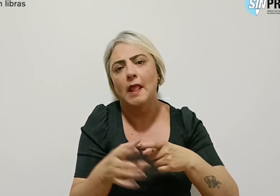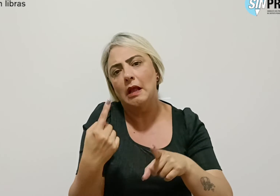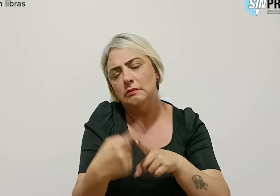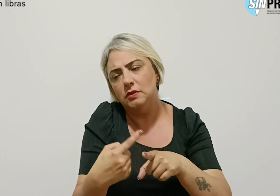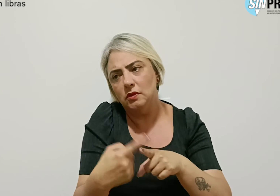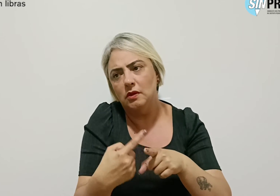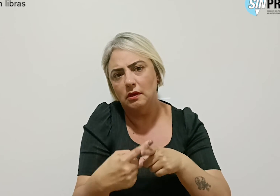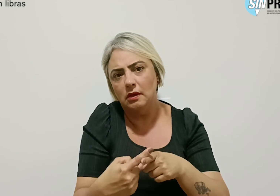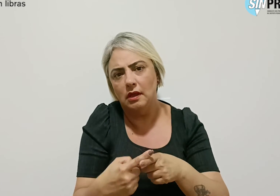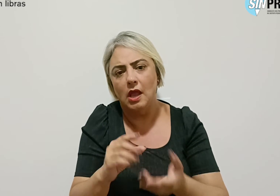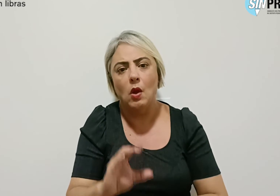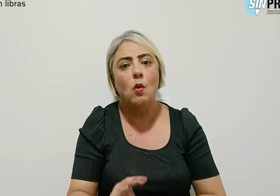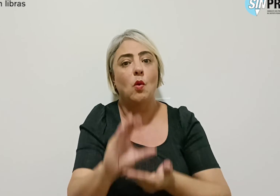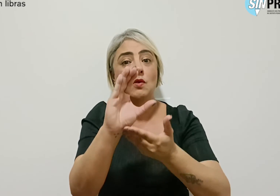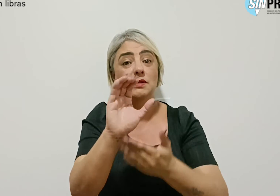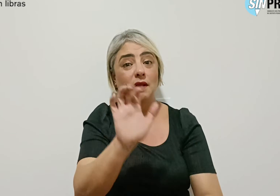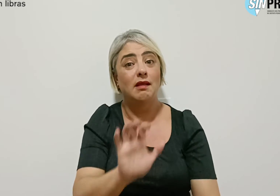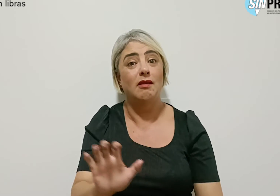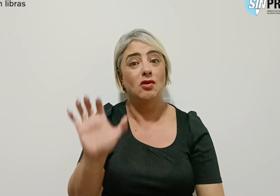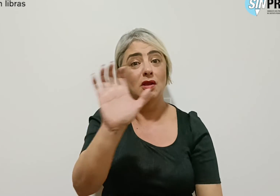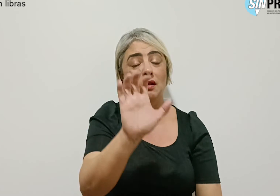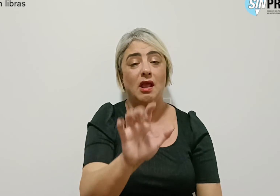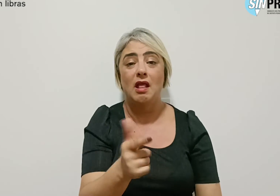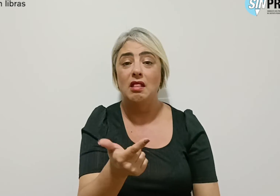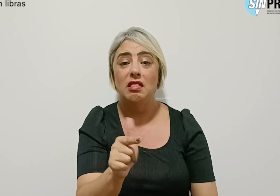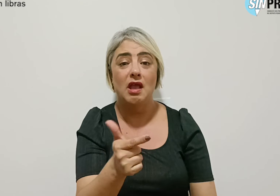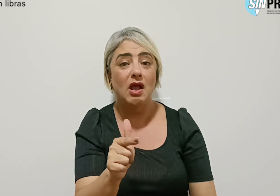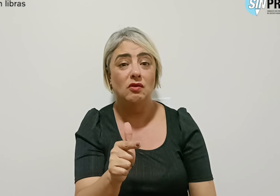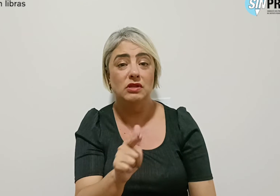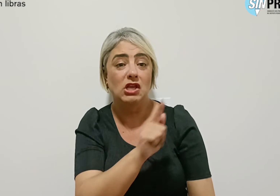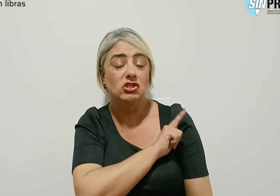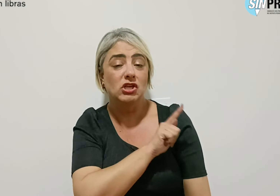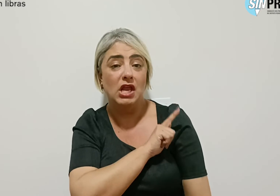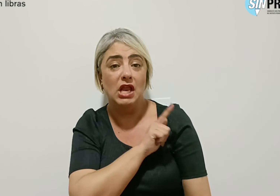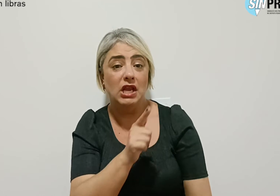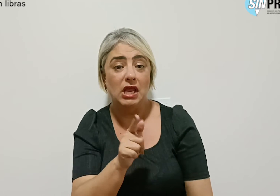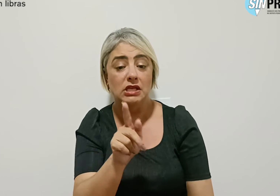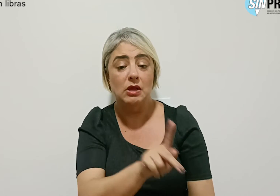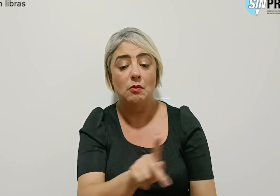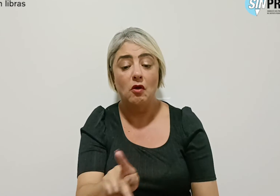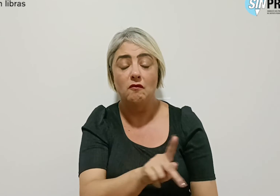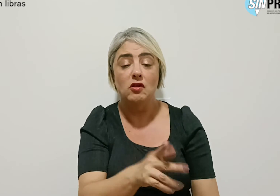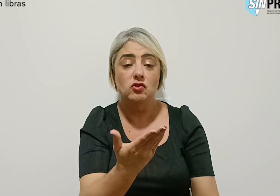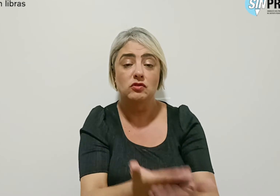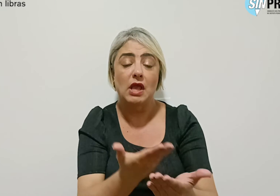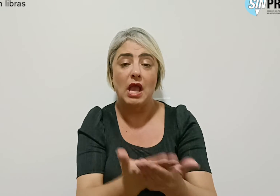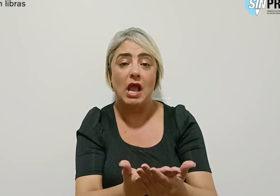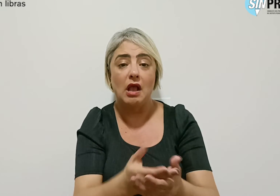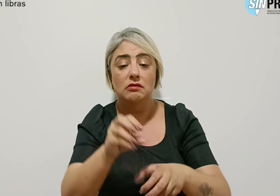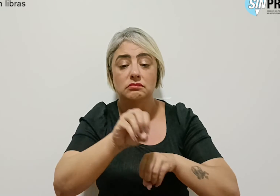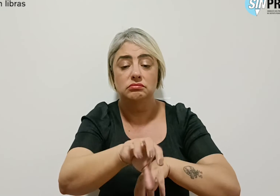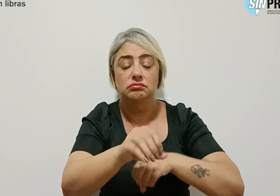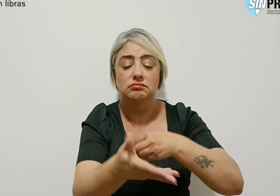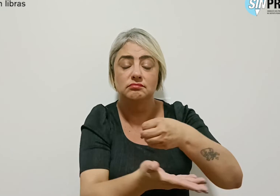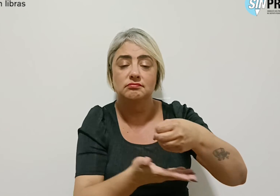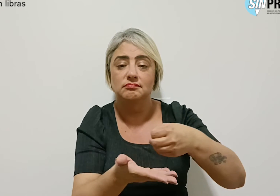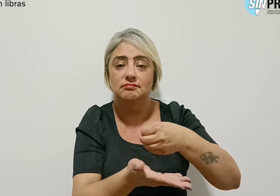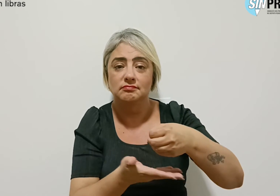conselhos regionais não têm gerência sobre regência de classe na Educação Básica, que é